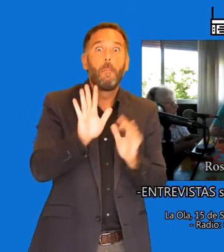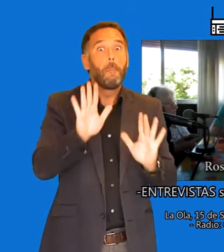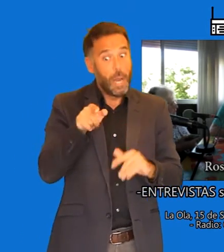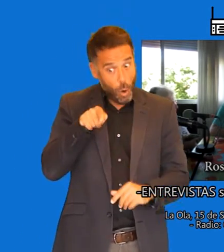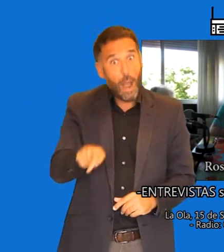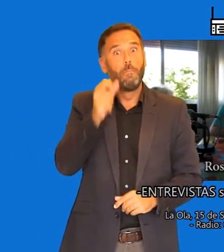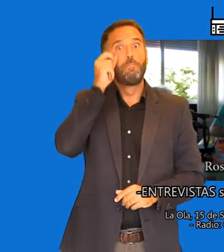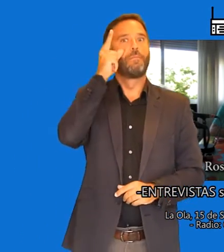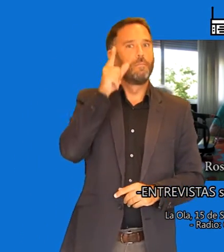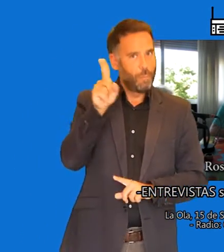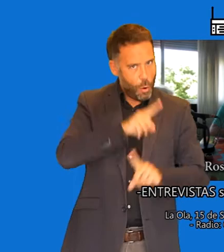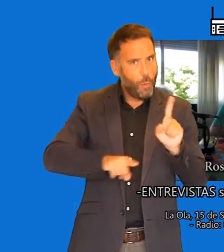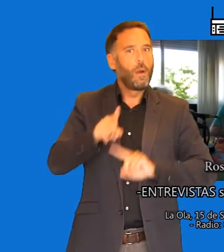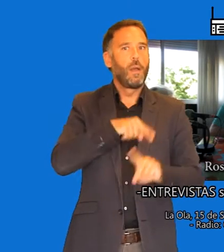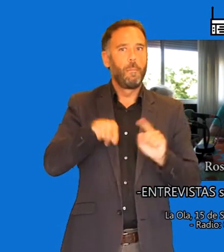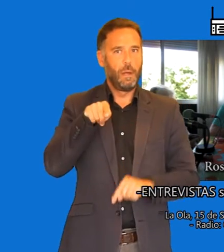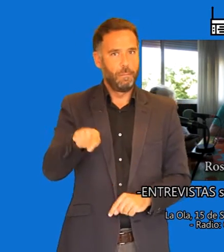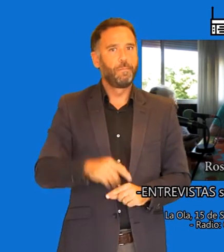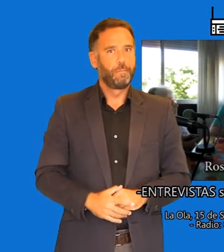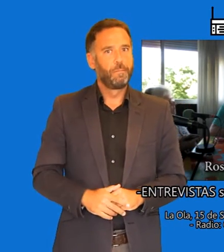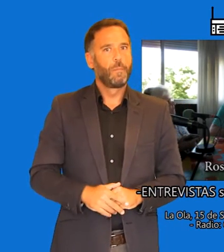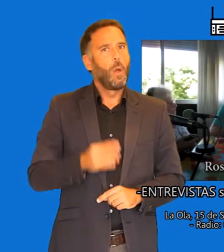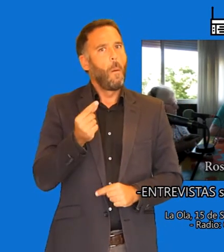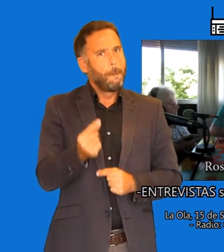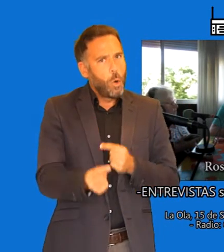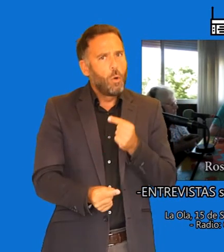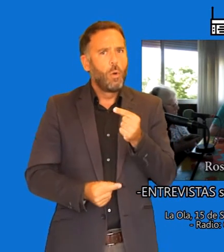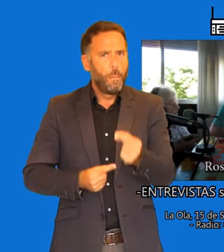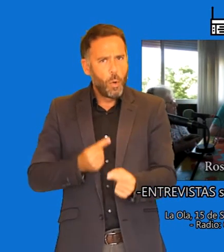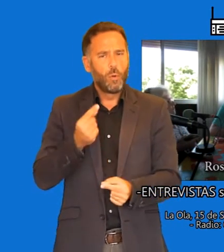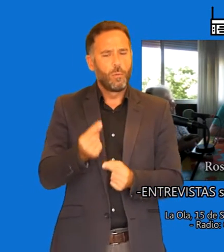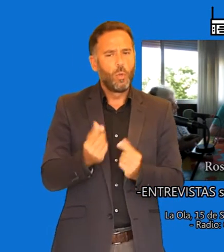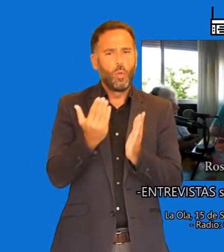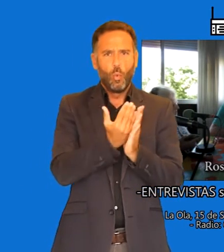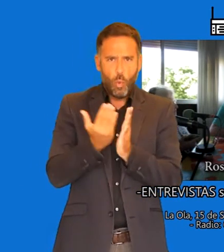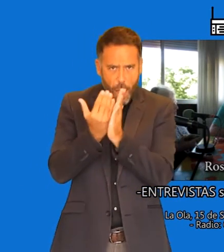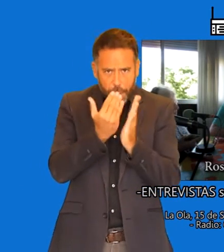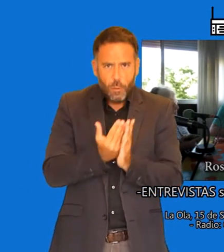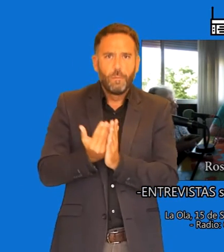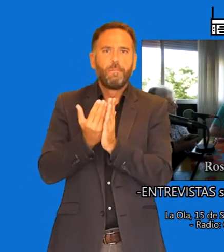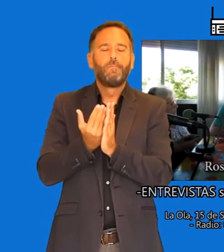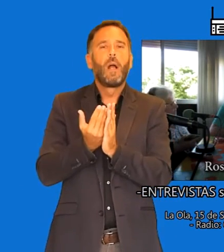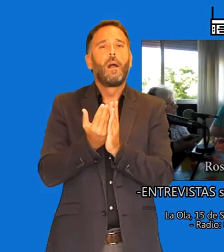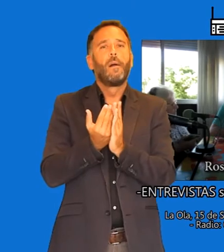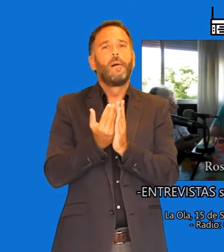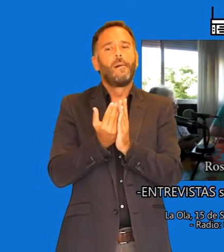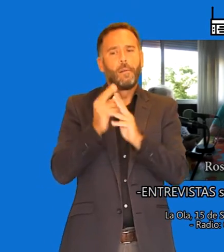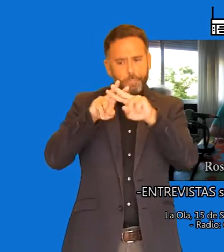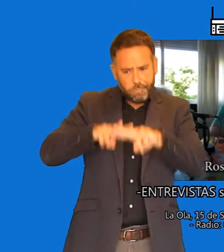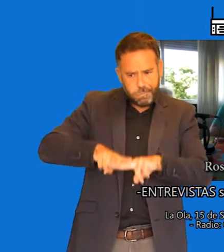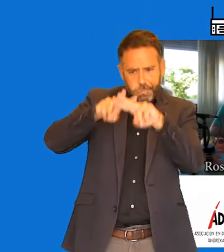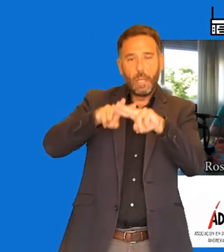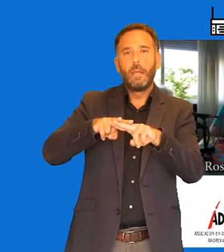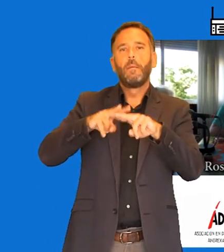también. Claro, exactamente. Conforme han ido estudiando o han tenido mayores casos que han podido llevar a los investigadores,